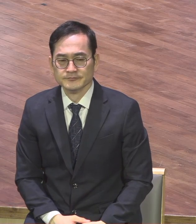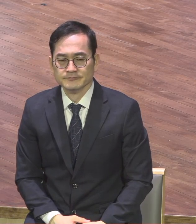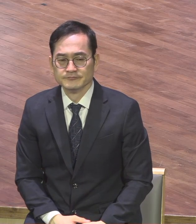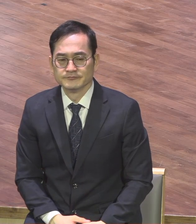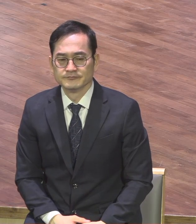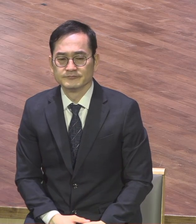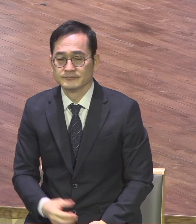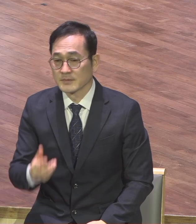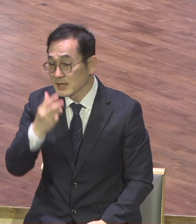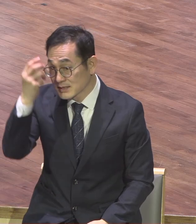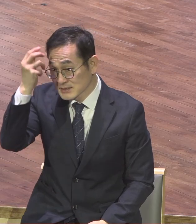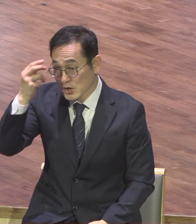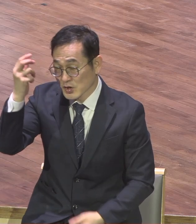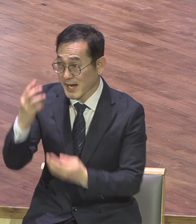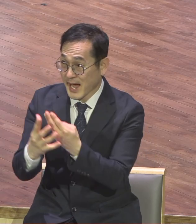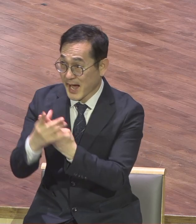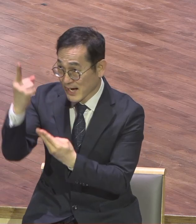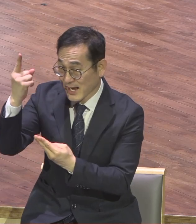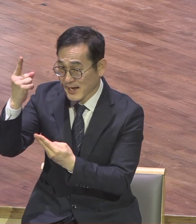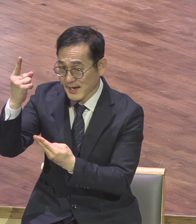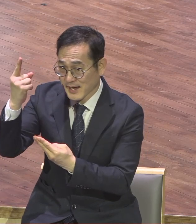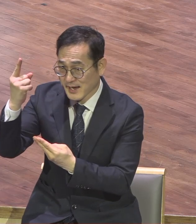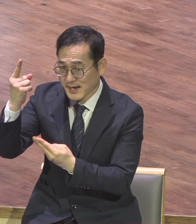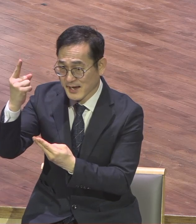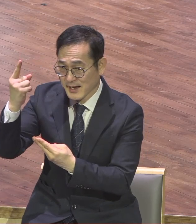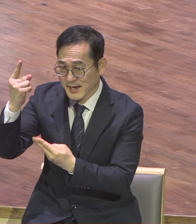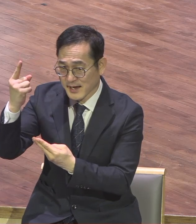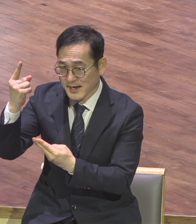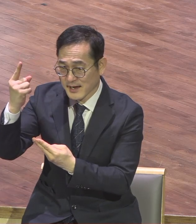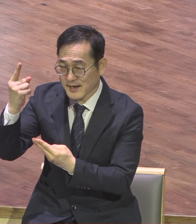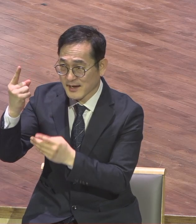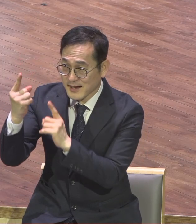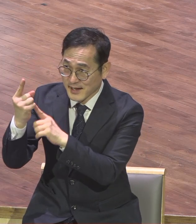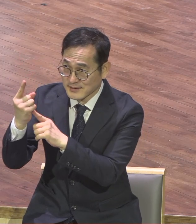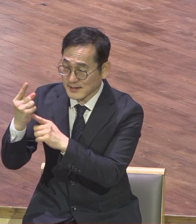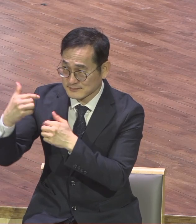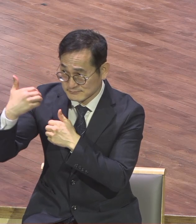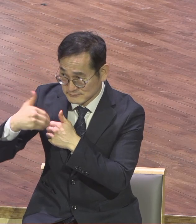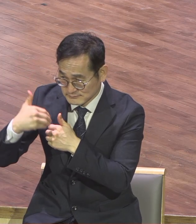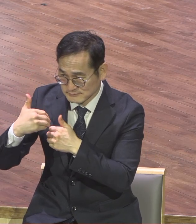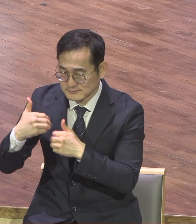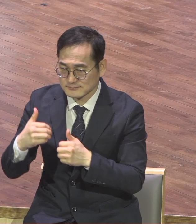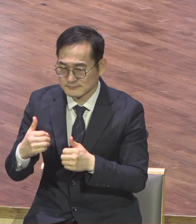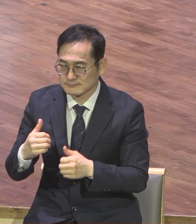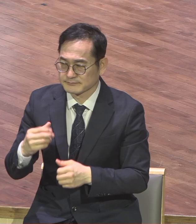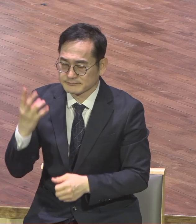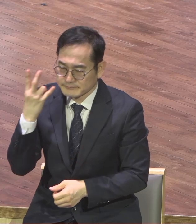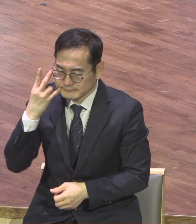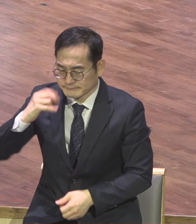성령이 하나 되게 하신 것을 힘써 지켜라 영어로서는 keep the unity